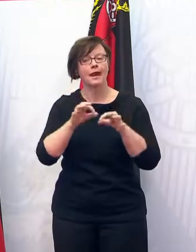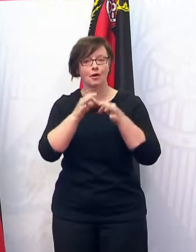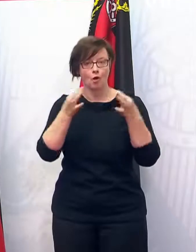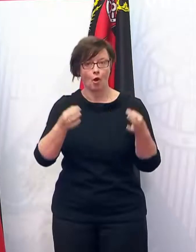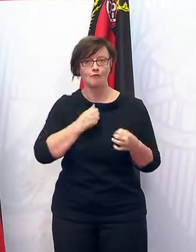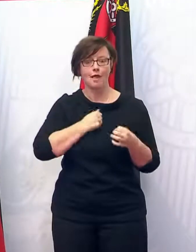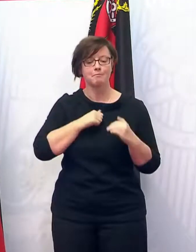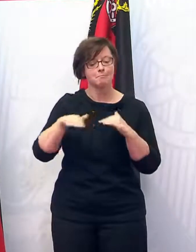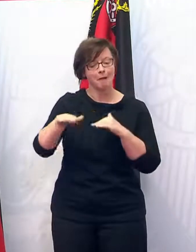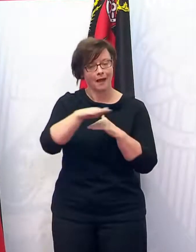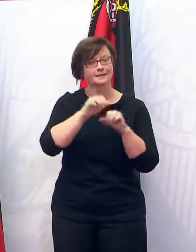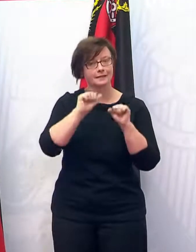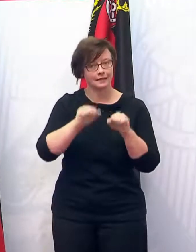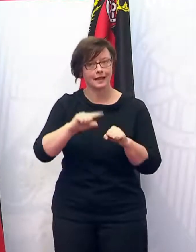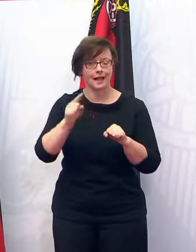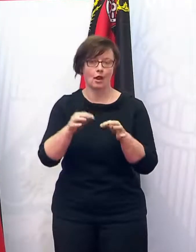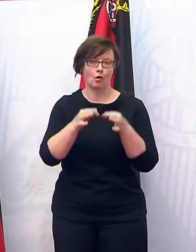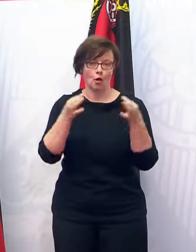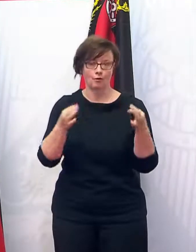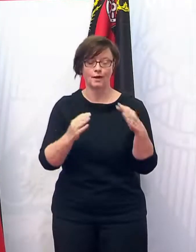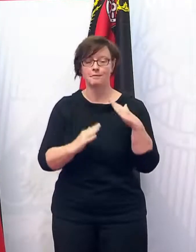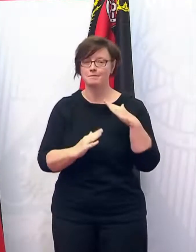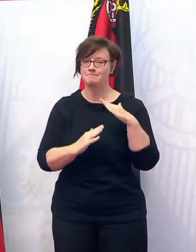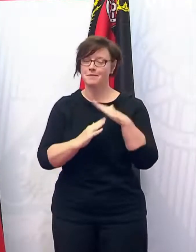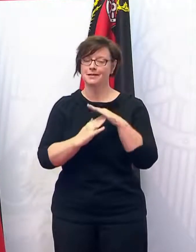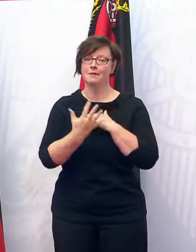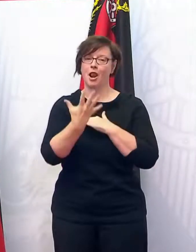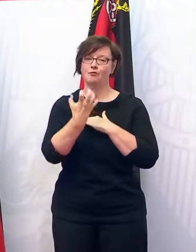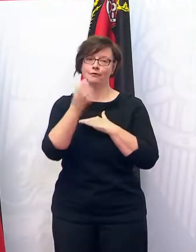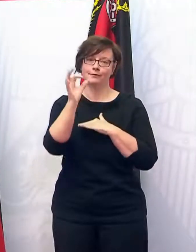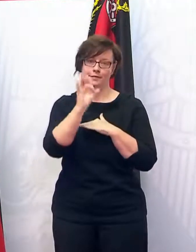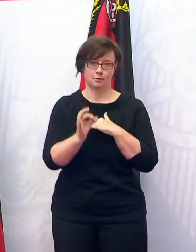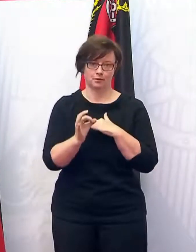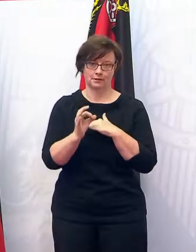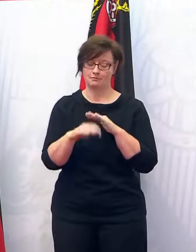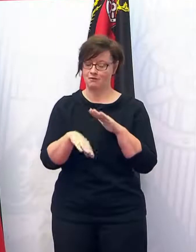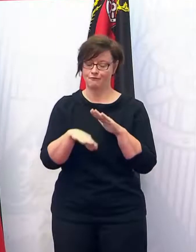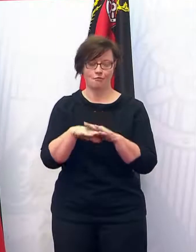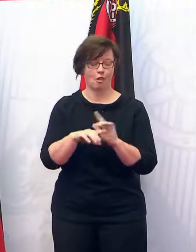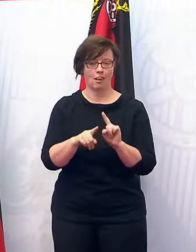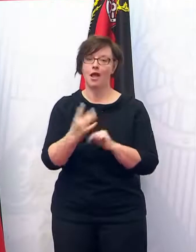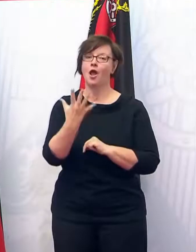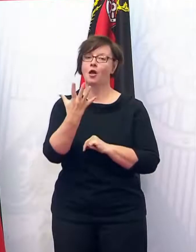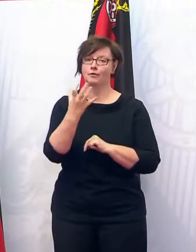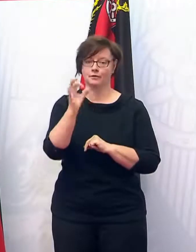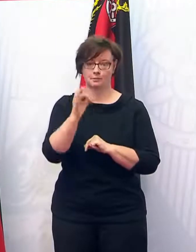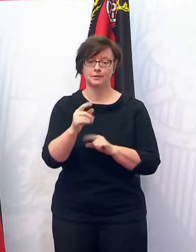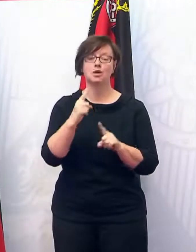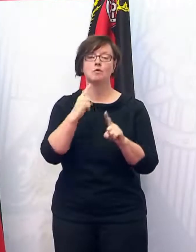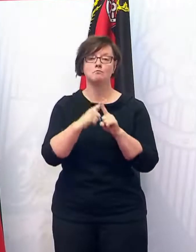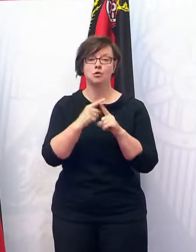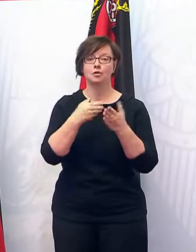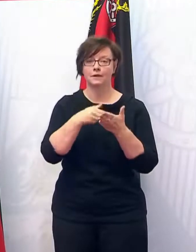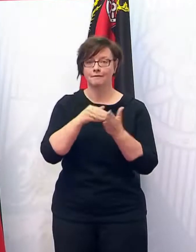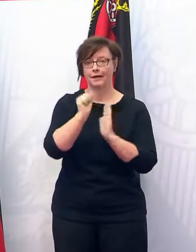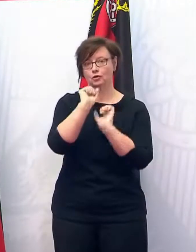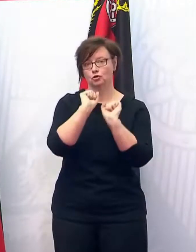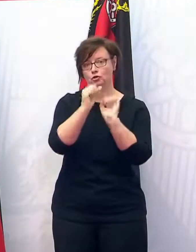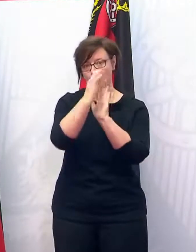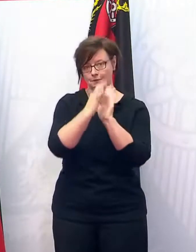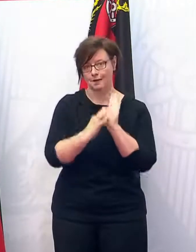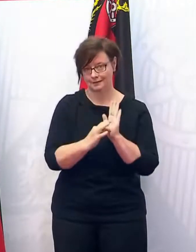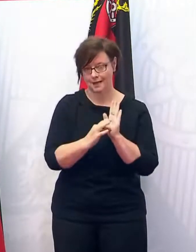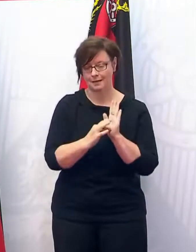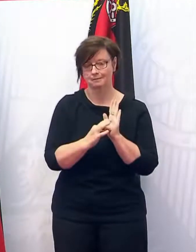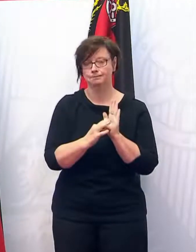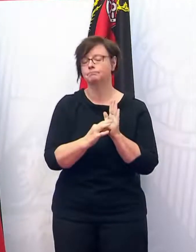Badeseen mit einer Kapazitätsbeschränkung auf 50 Prozent und auch weiteren Schutzmaßnahmen. Natürlich können Kommunen